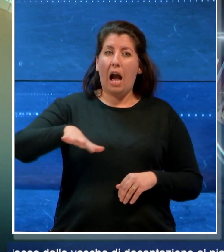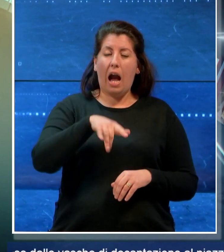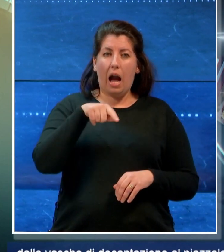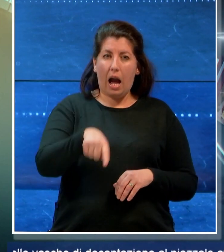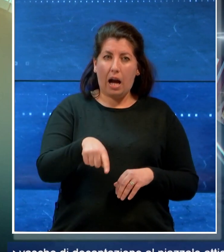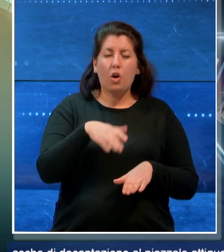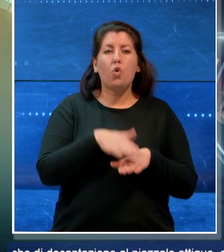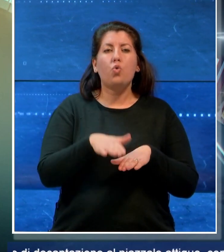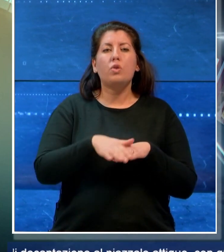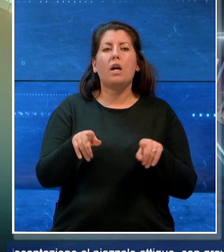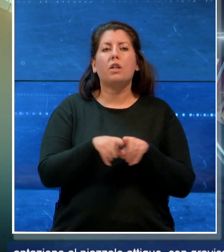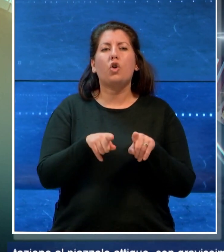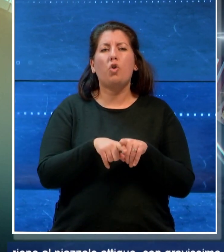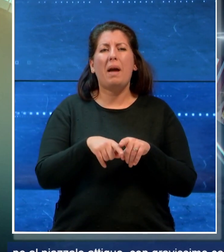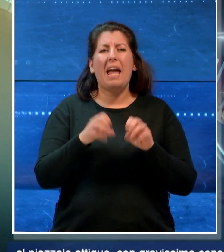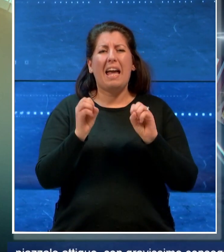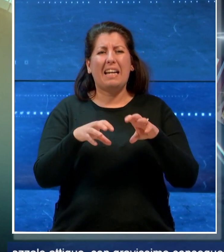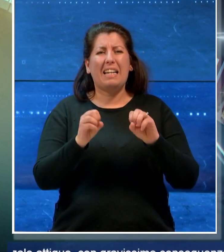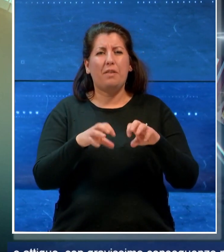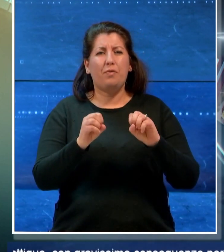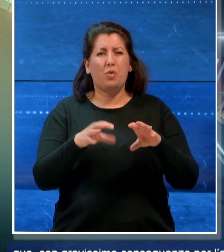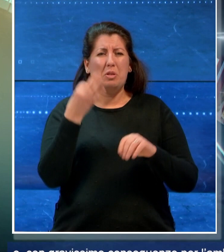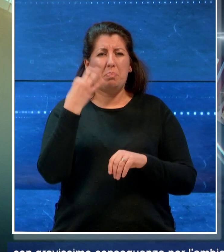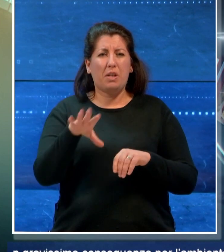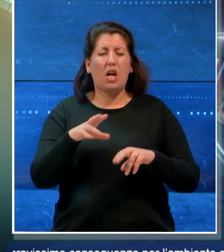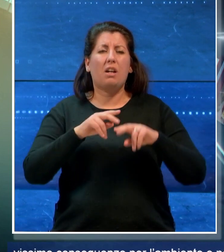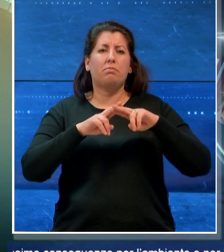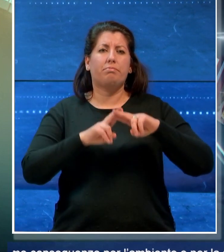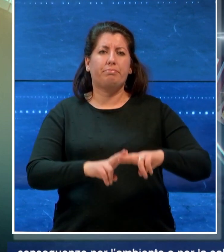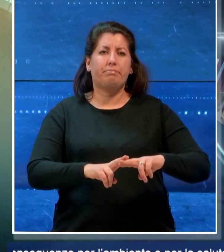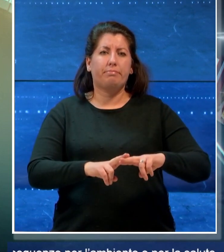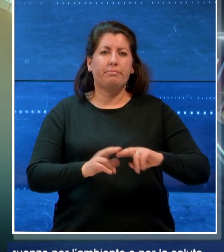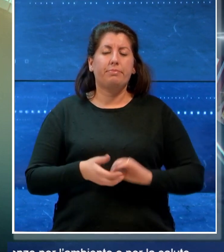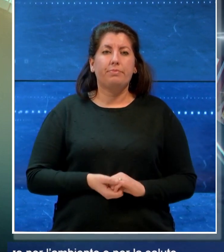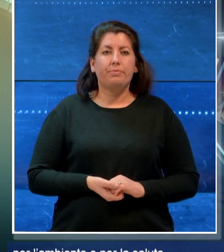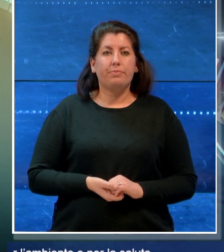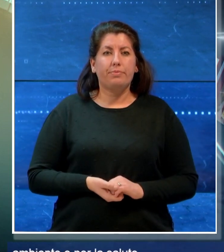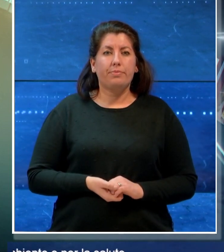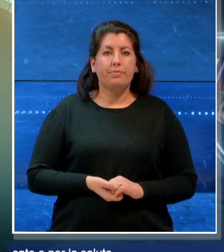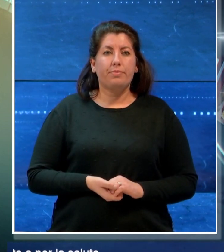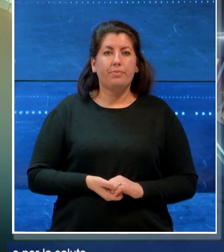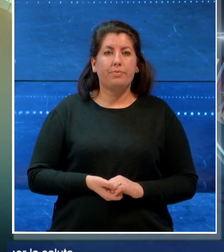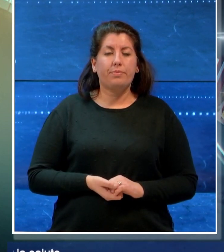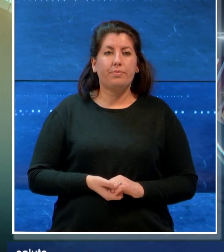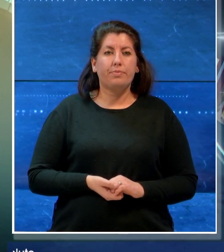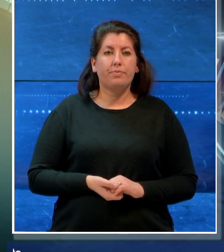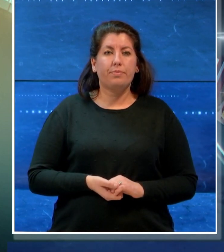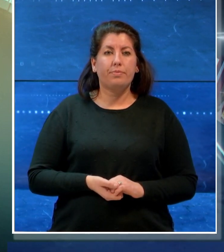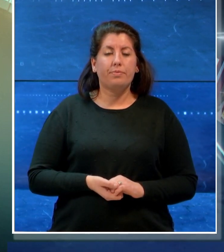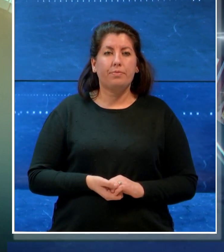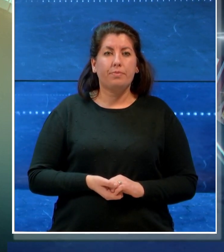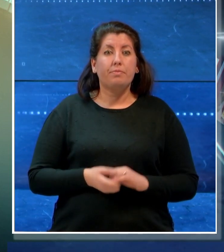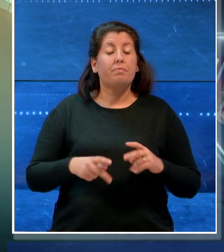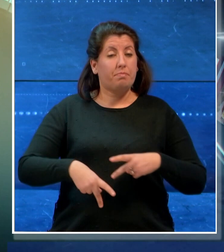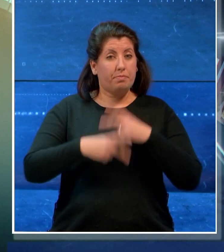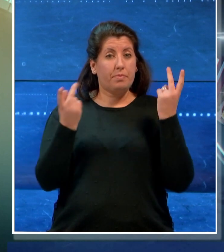come deposito di rifiuti speciali sulla terra. E' stata constatata inoltre